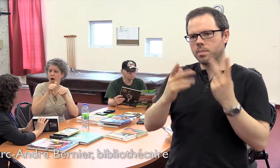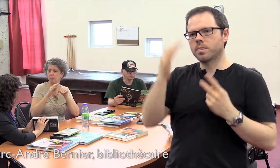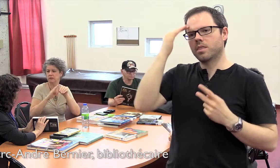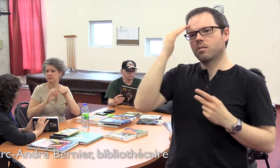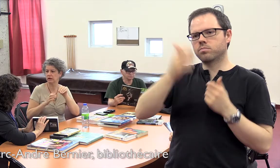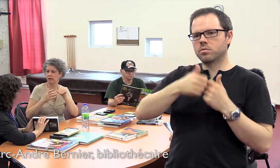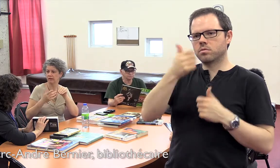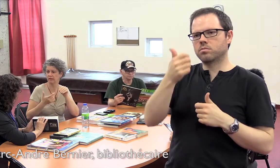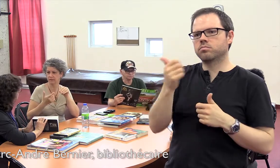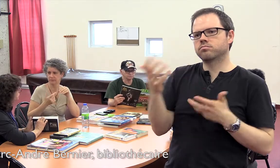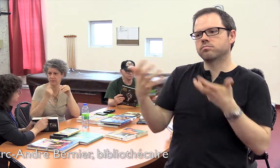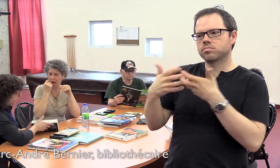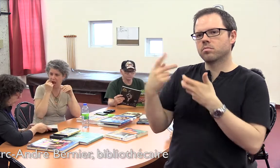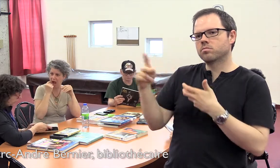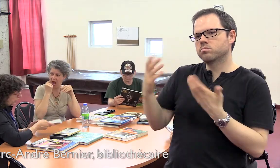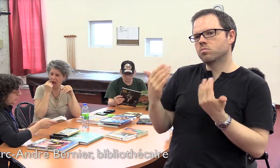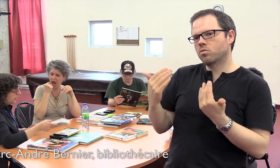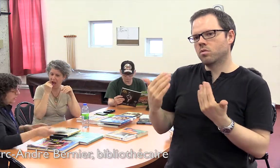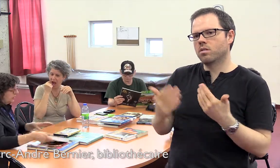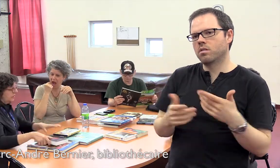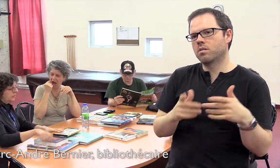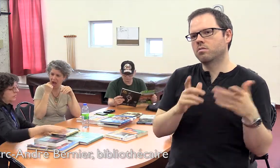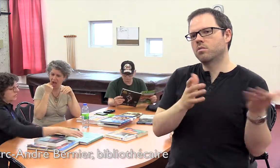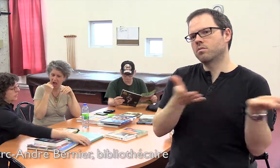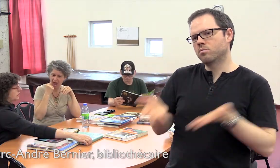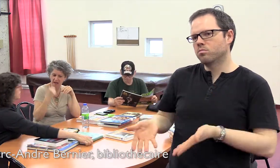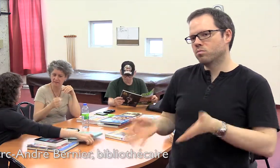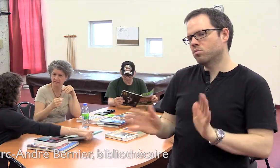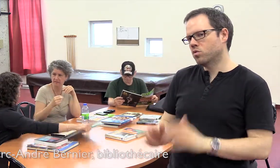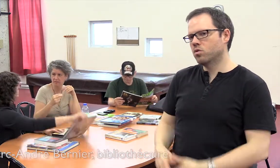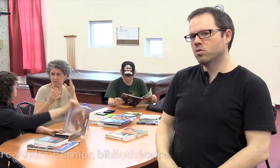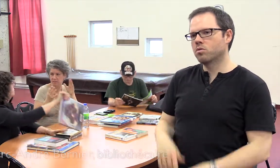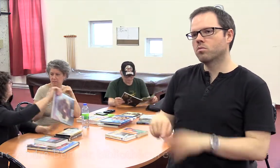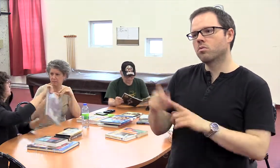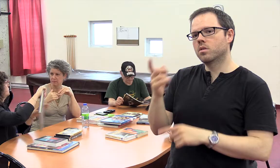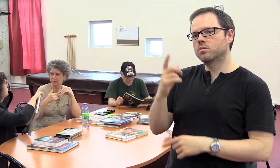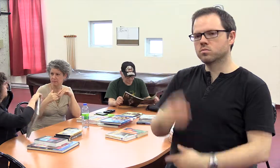'au cours des prochaines visites, peux plus m'adapter à leurs besoins et apporter en fonction de leurs intérêts.